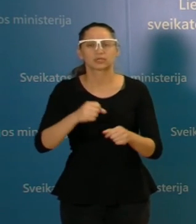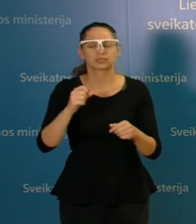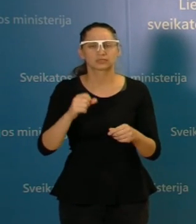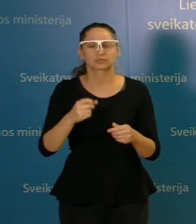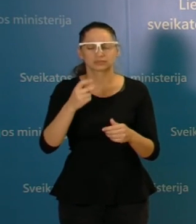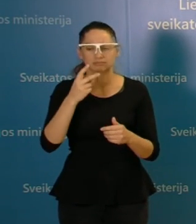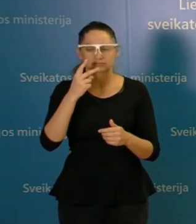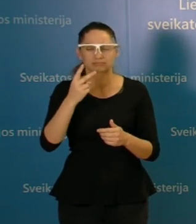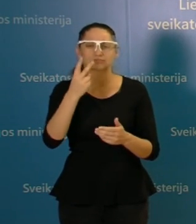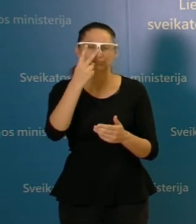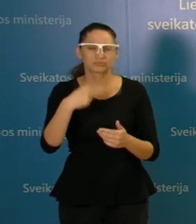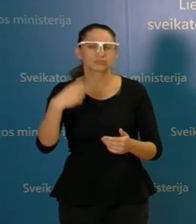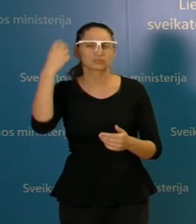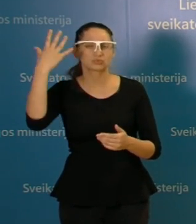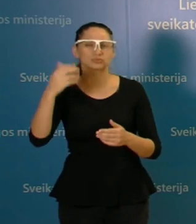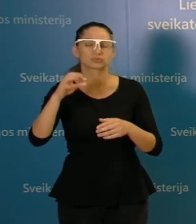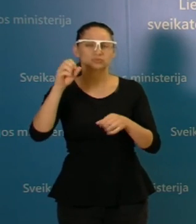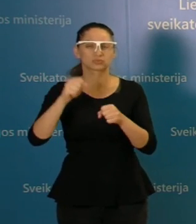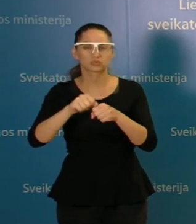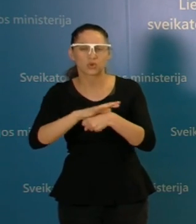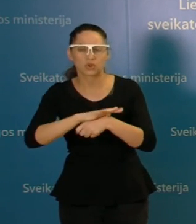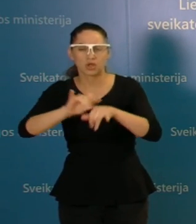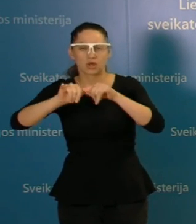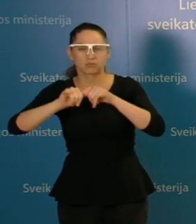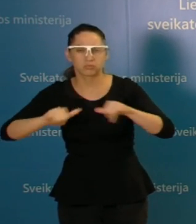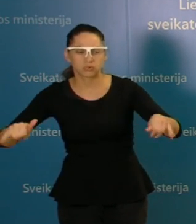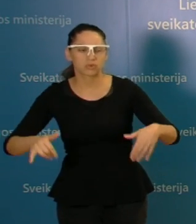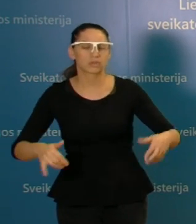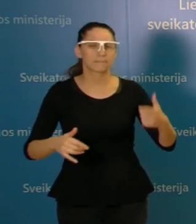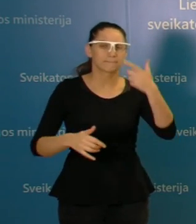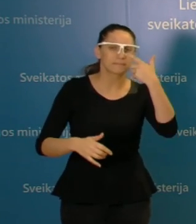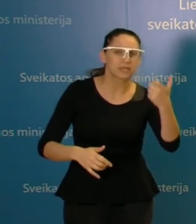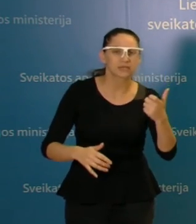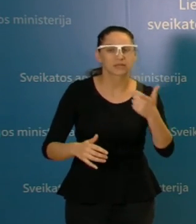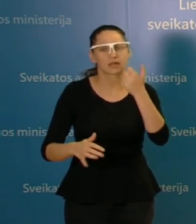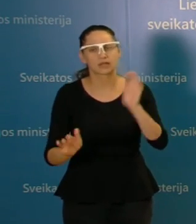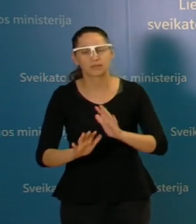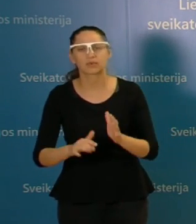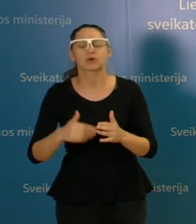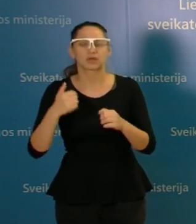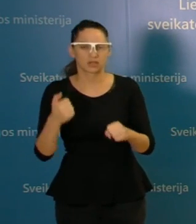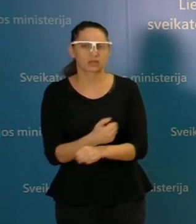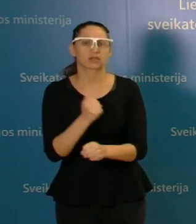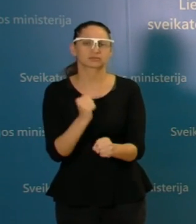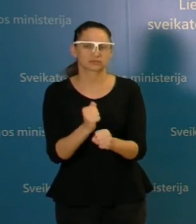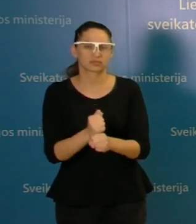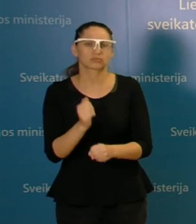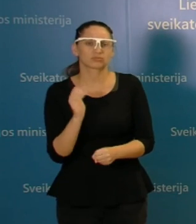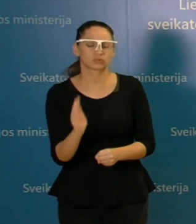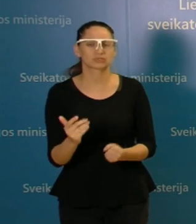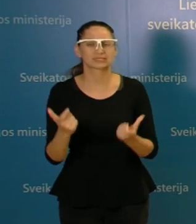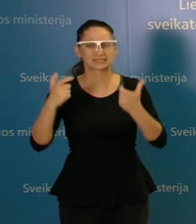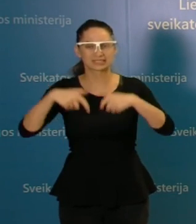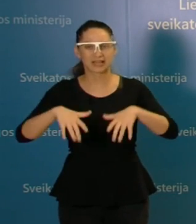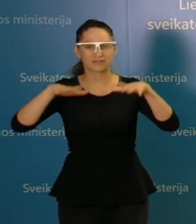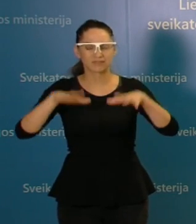plitimą. Mes to norėsim ar nenorėsim, piktinsimės ar ne. Darbą padaryt reikės. Savalgybėse reikės